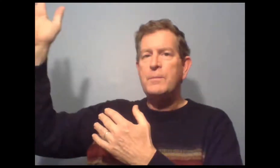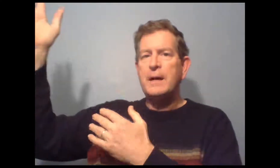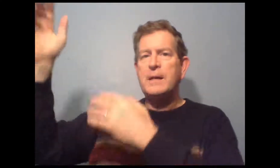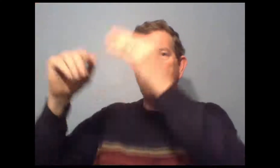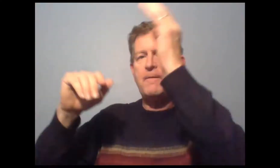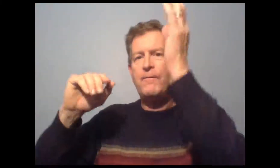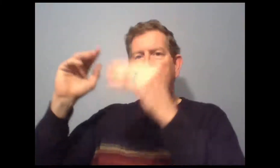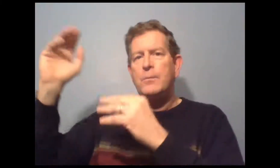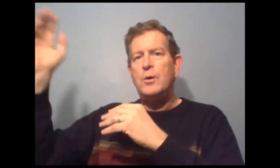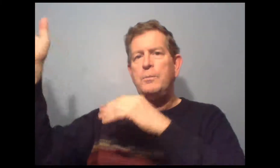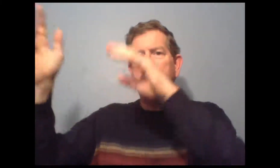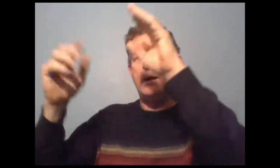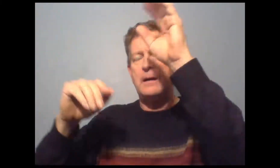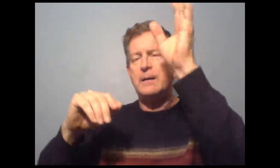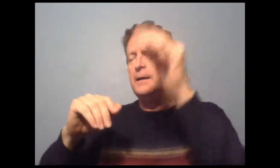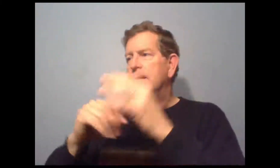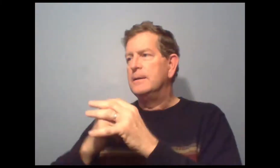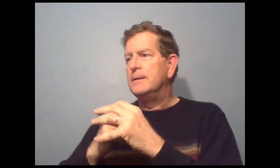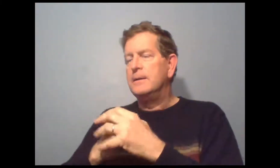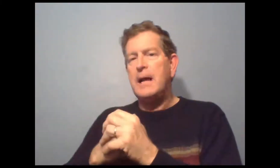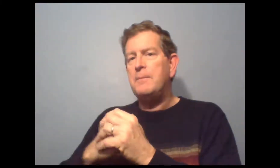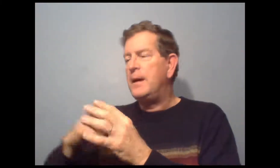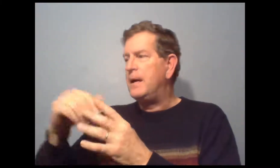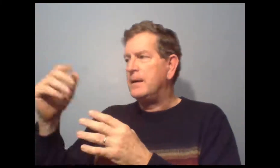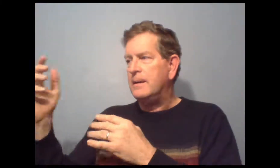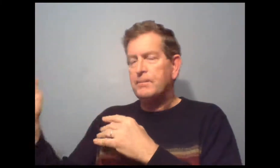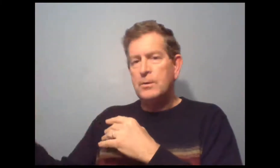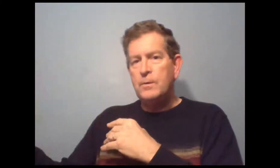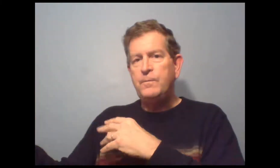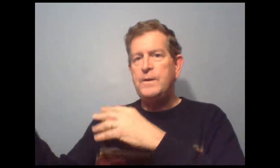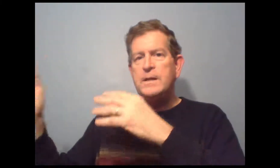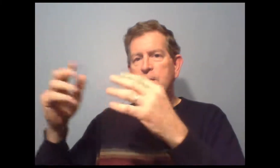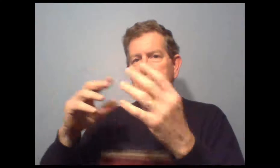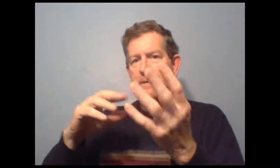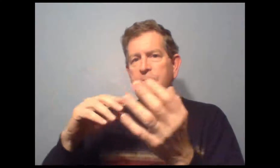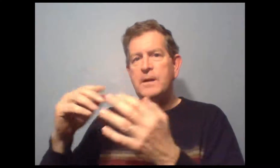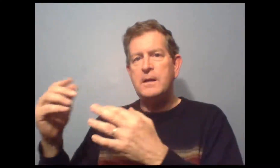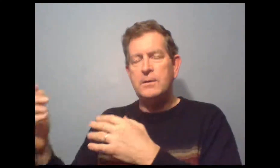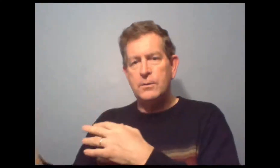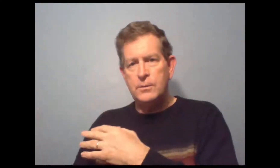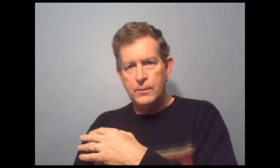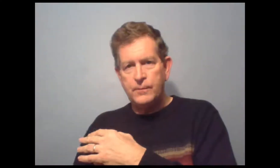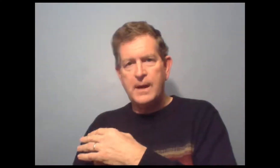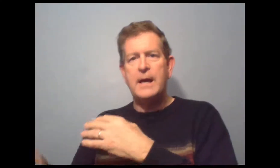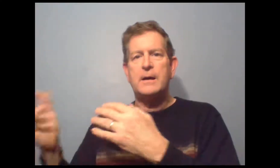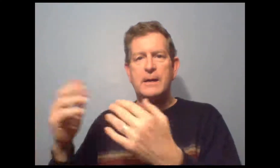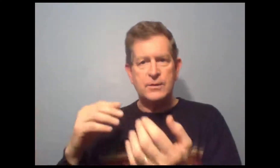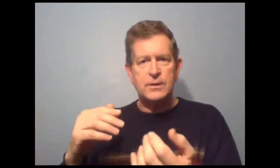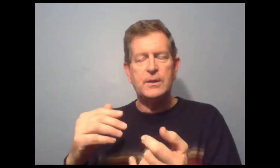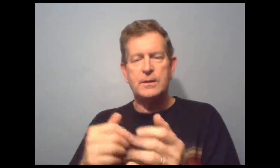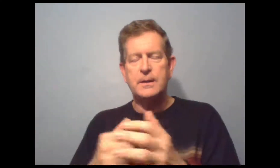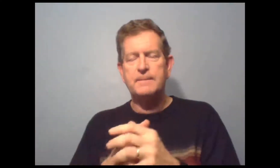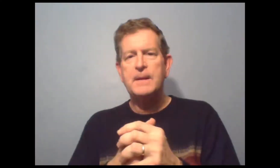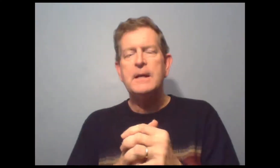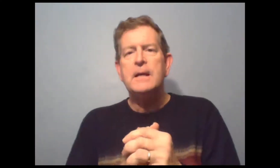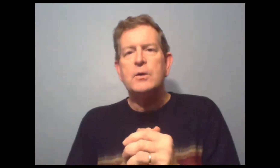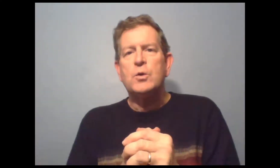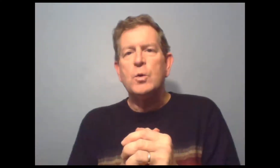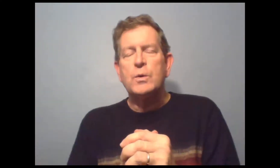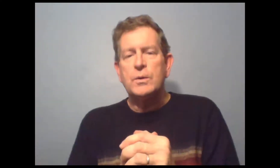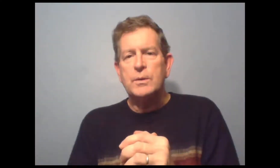Le mari, la femme, le père, la mère, le fils, la fille, le frère, la sœur.